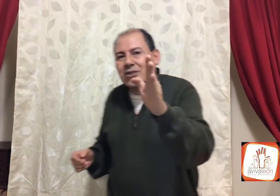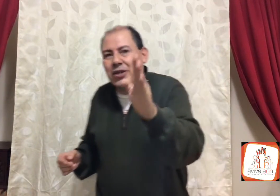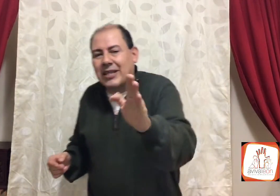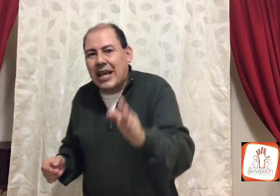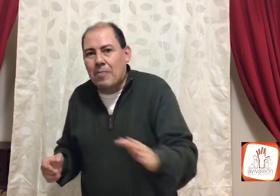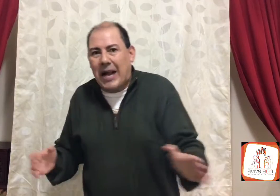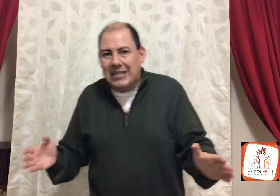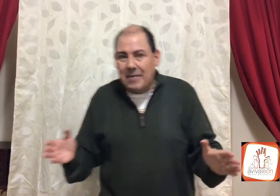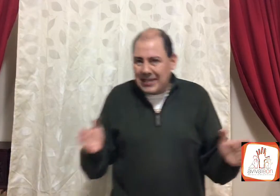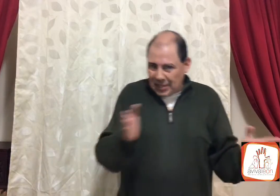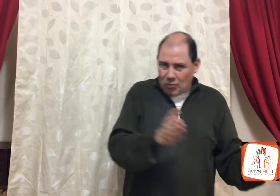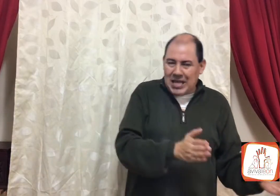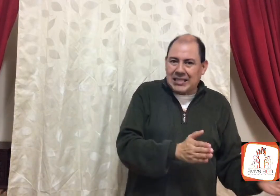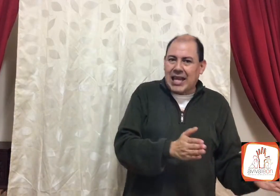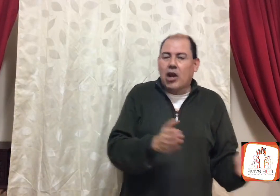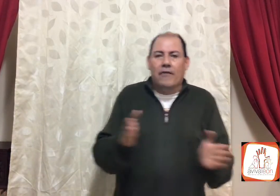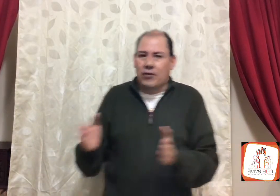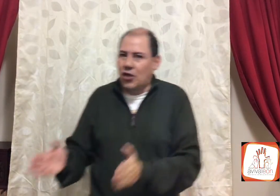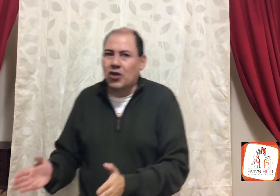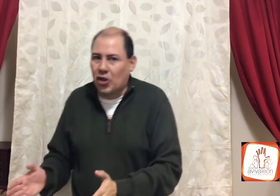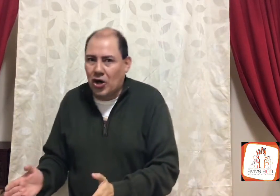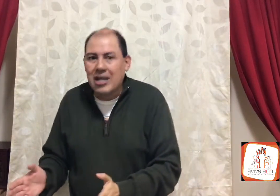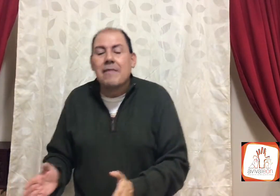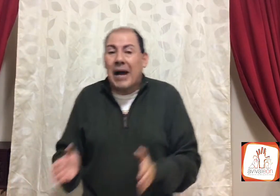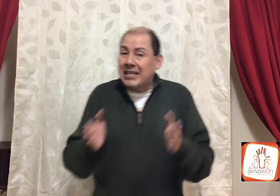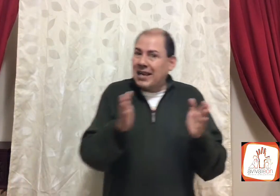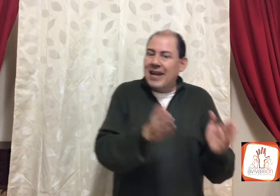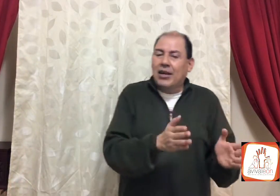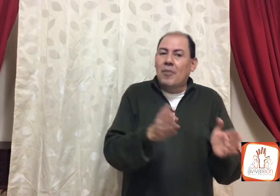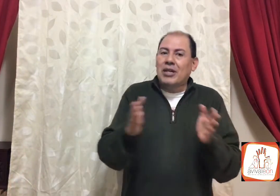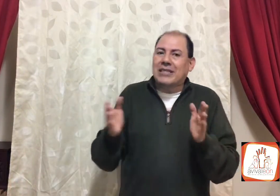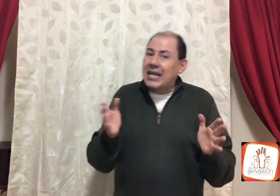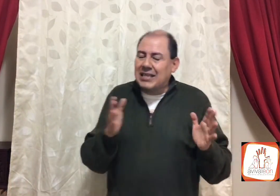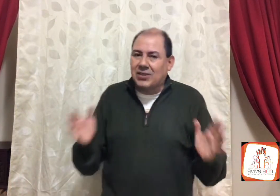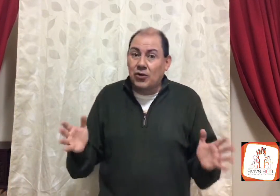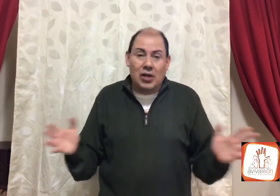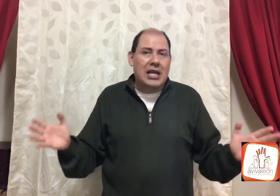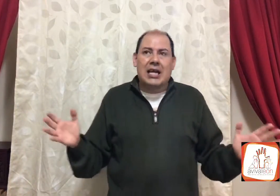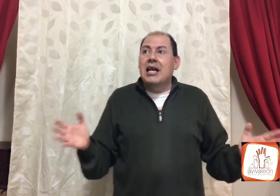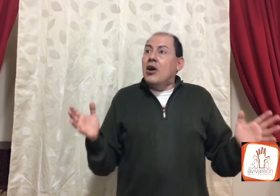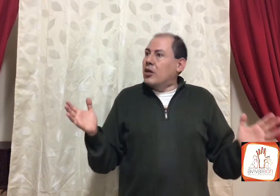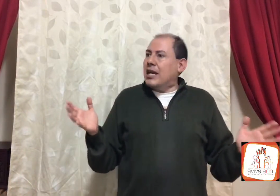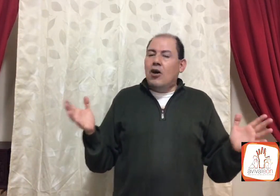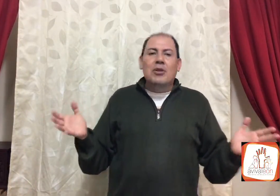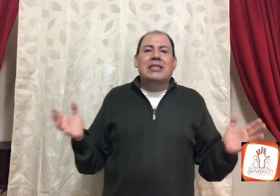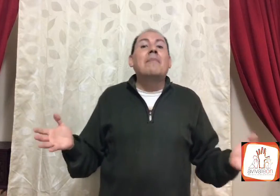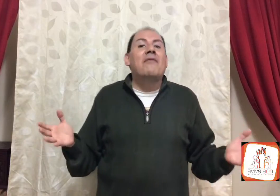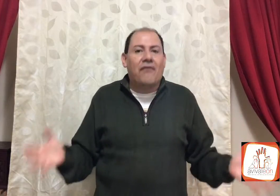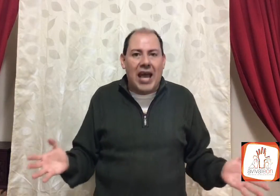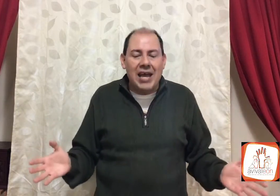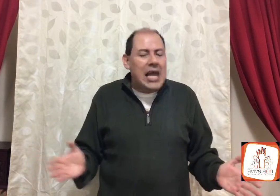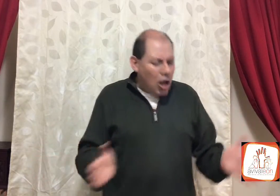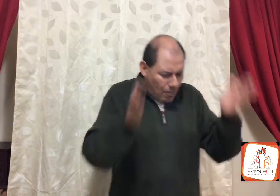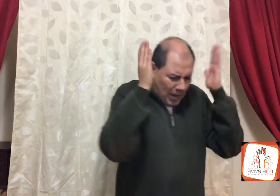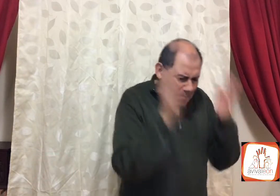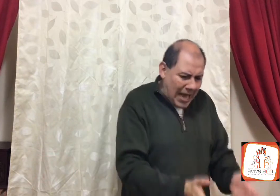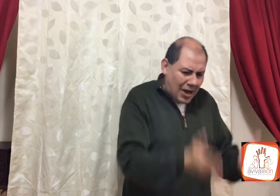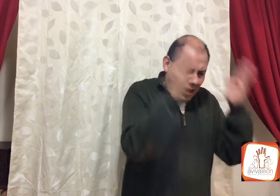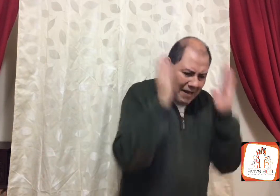conectado, para saber si tu vida está en confusión o no, para saber cómo está este asunto, oye, cómo está mi fe, lo primero que